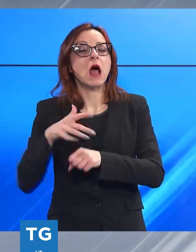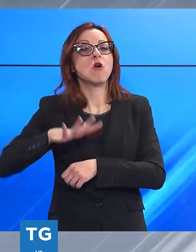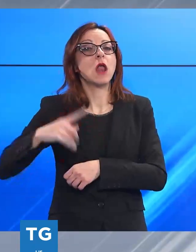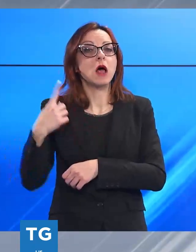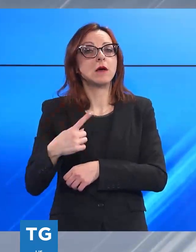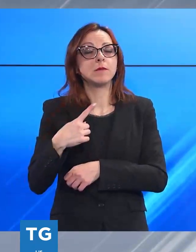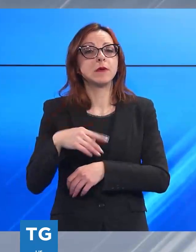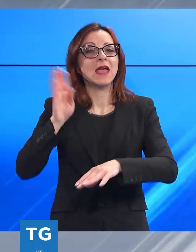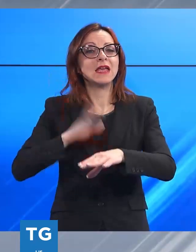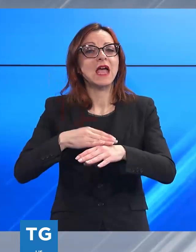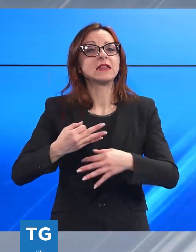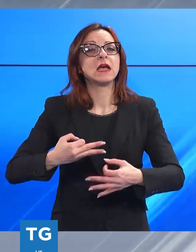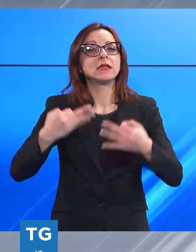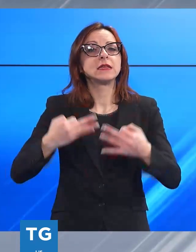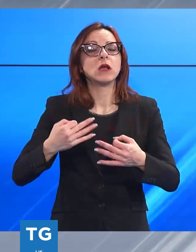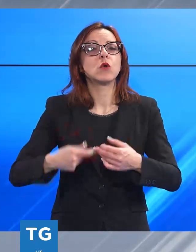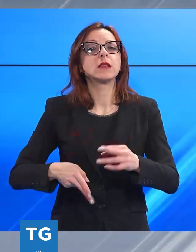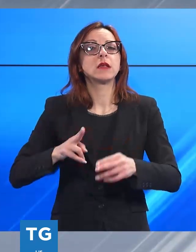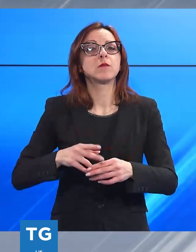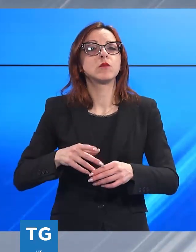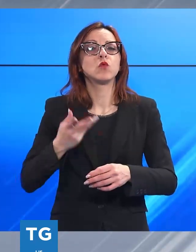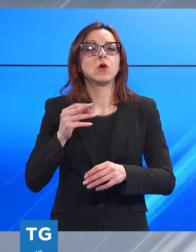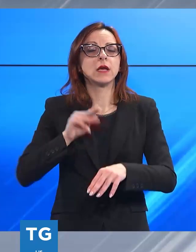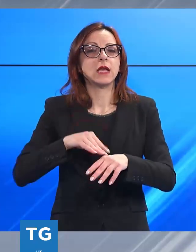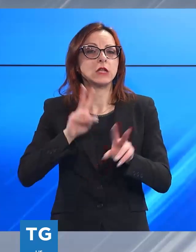richiesta di più controlli da parte delle forze dell'ordine.